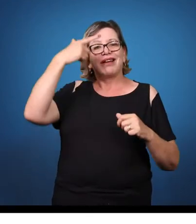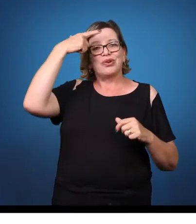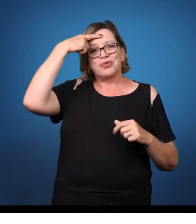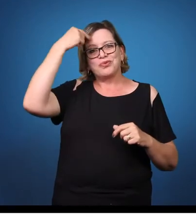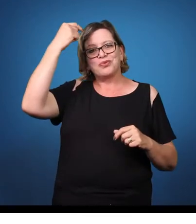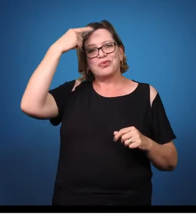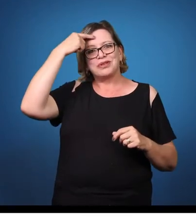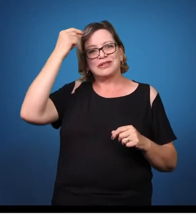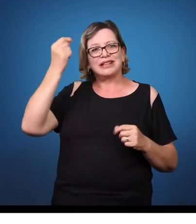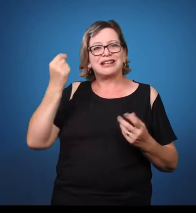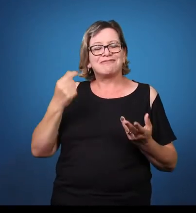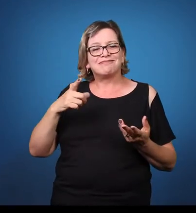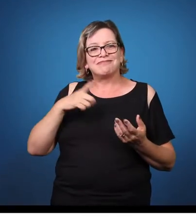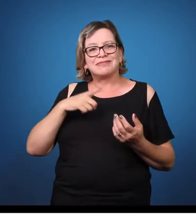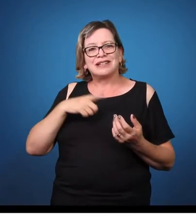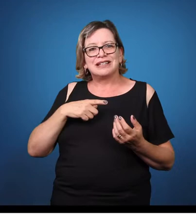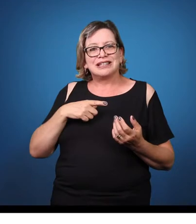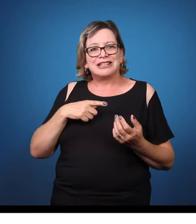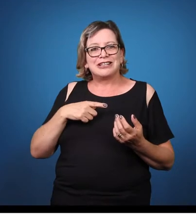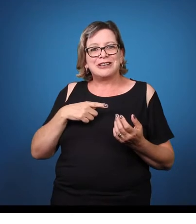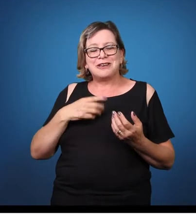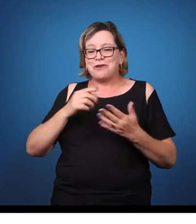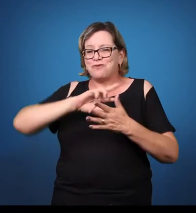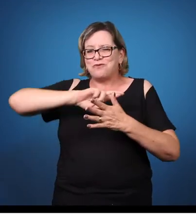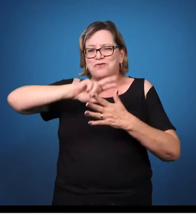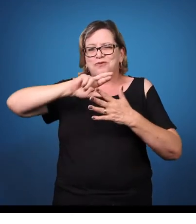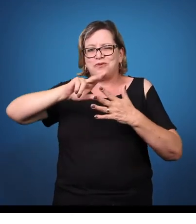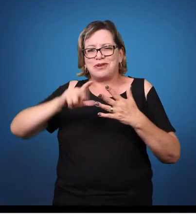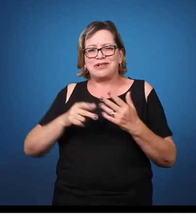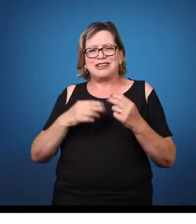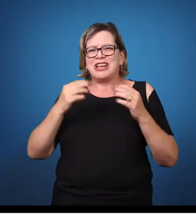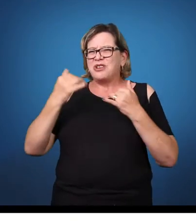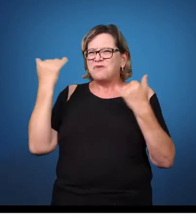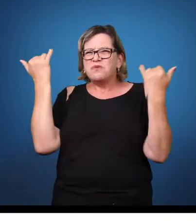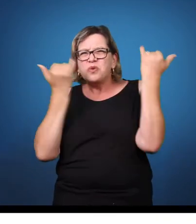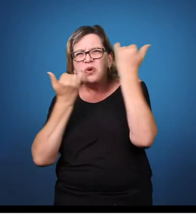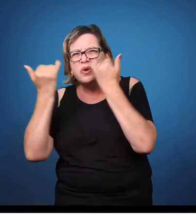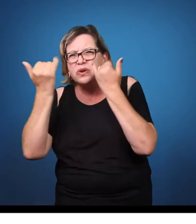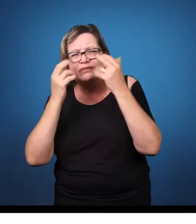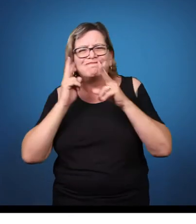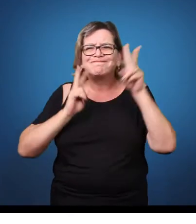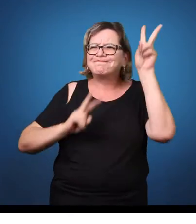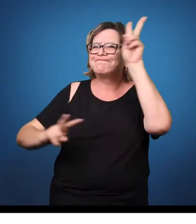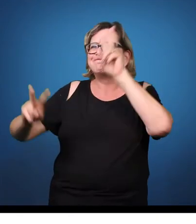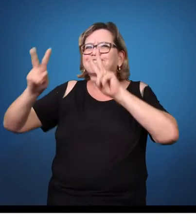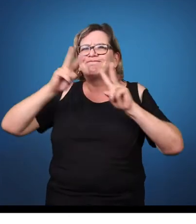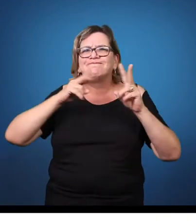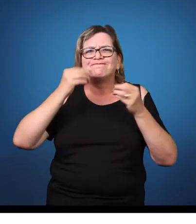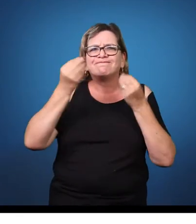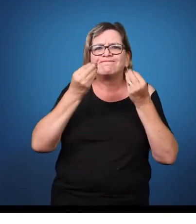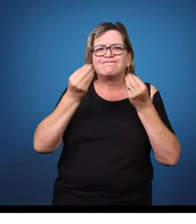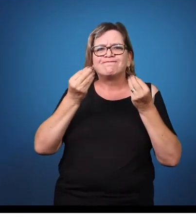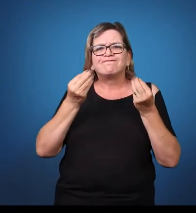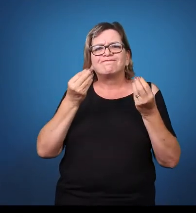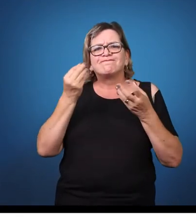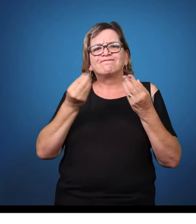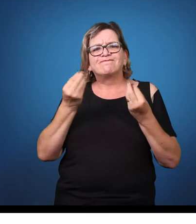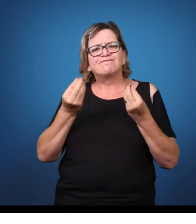pluriversitário, talvez seja o melhor termo. Como é que, neste conjunto todo, cada um de nós aqui